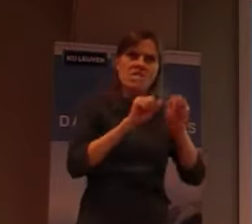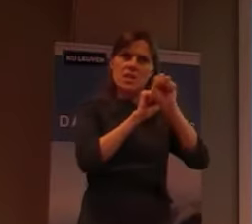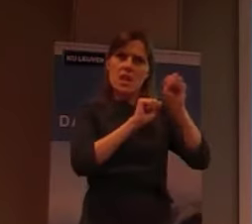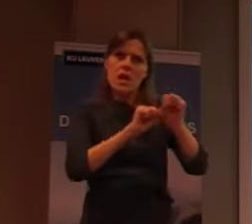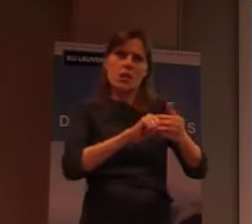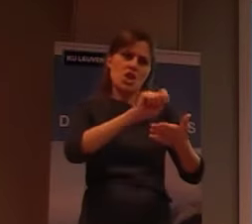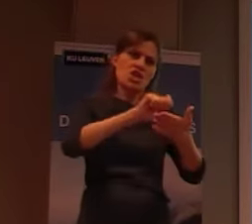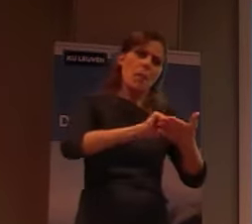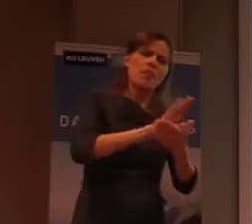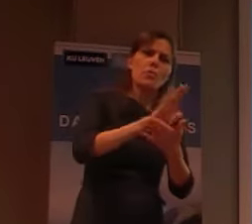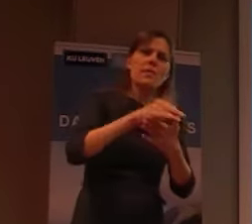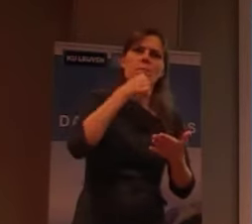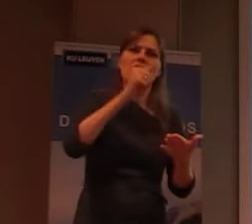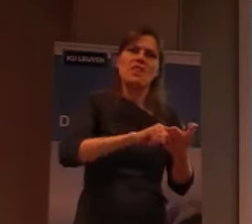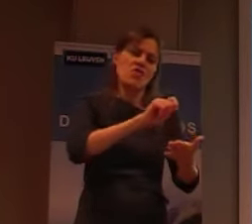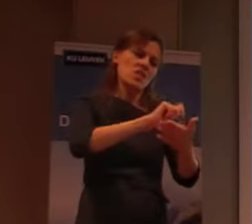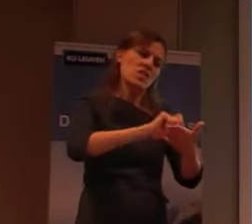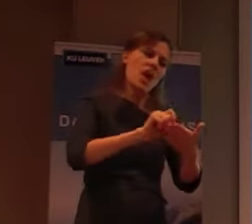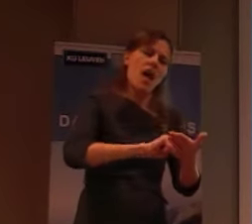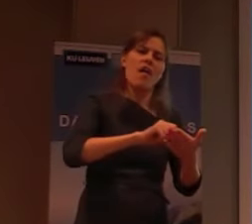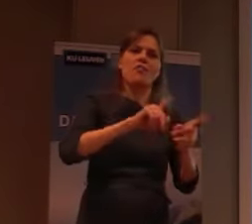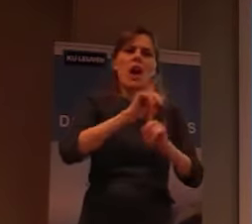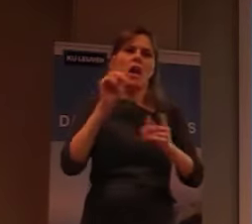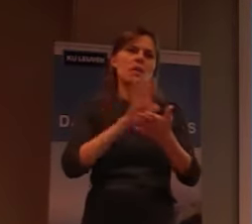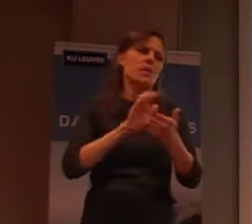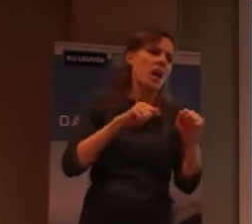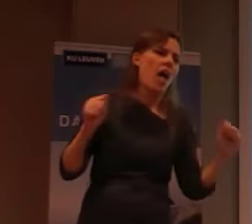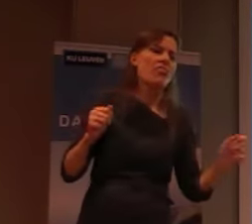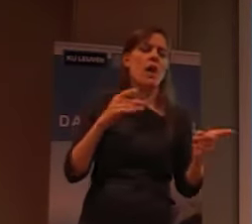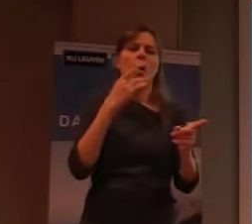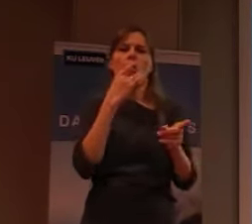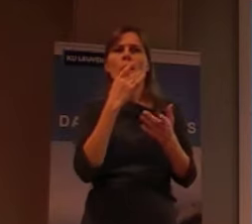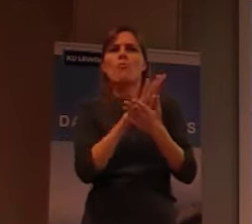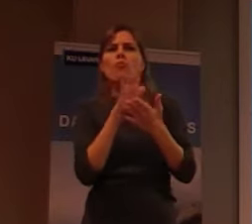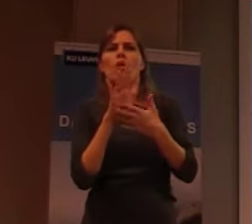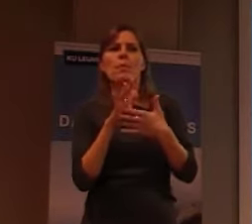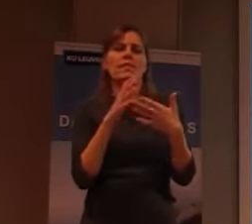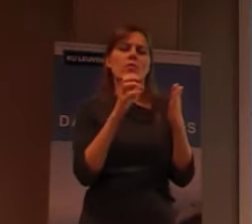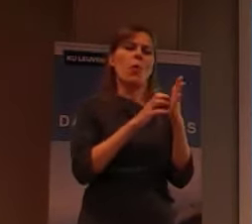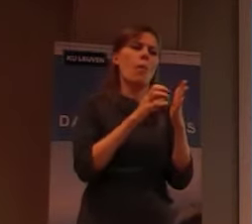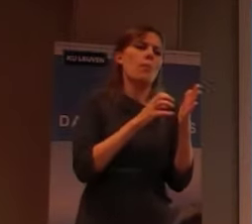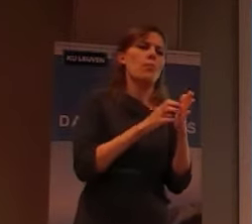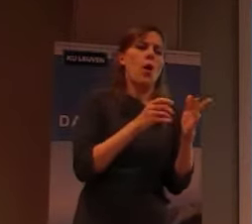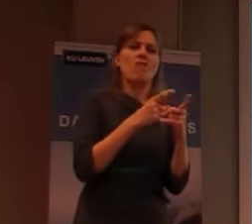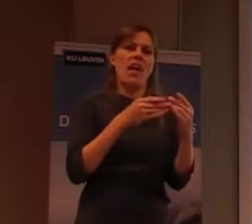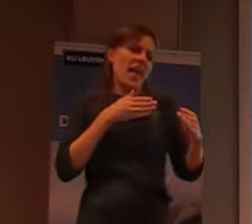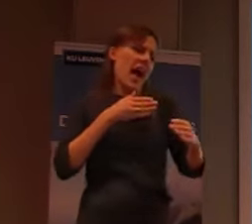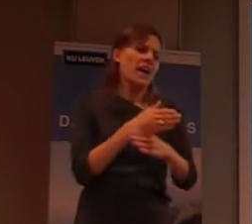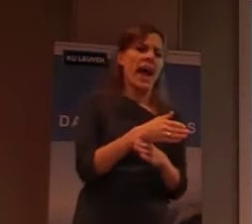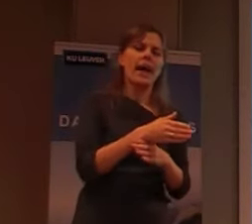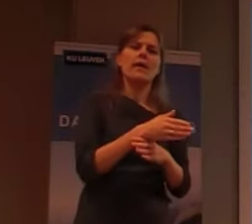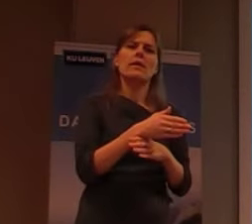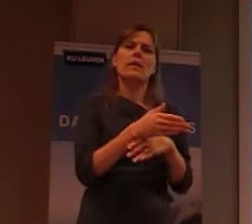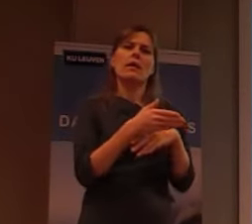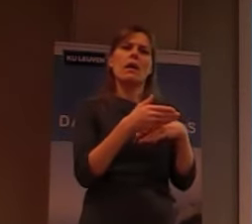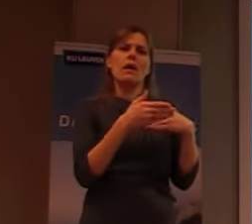de kranten, bijvoorbeeld, voorbeel, als ze wilden, ja, als ze eigenlijk, gebruik maken, van hun recht, om te